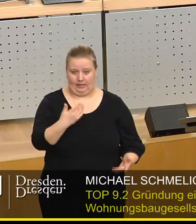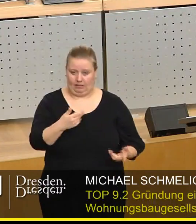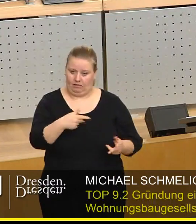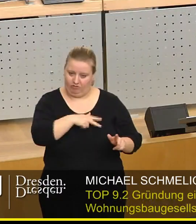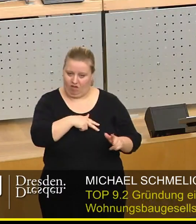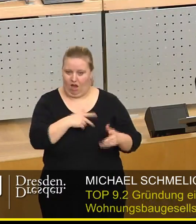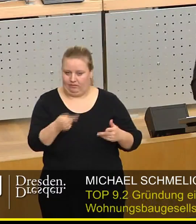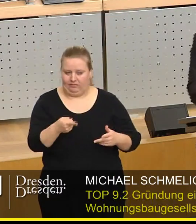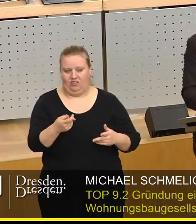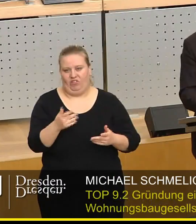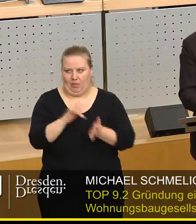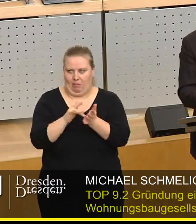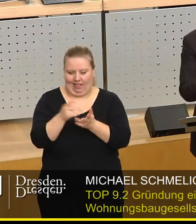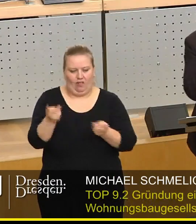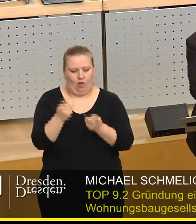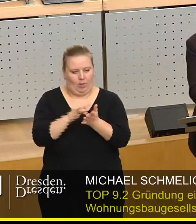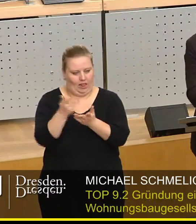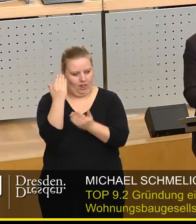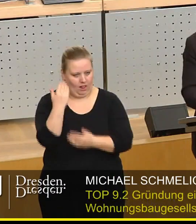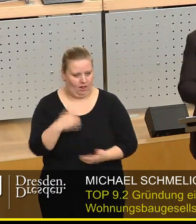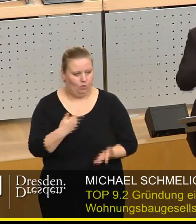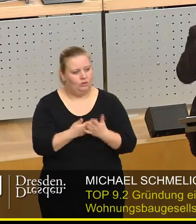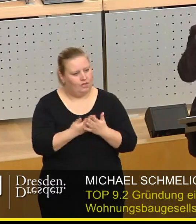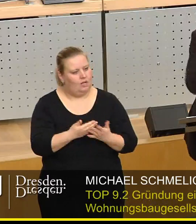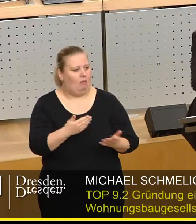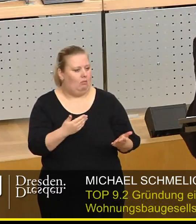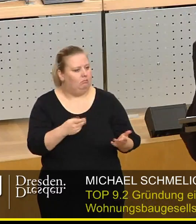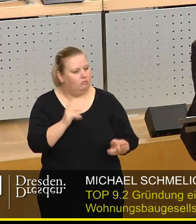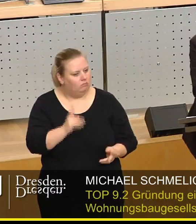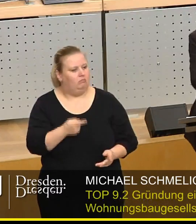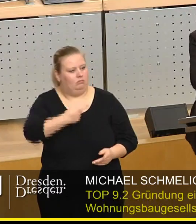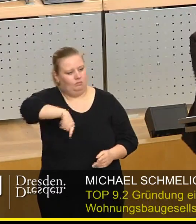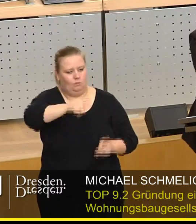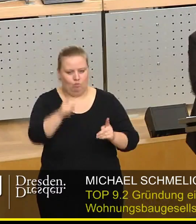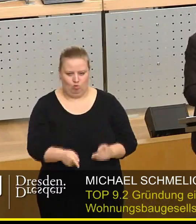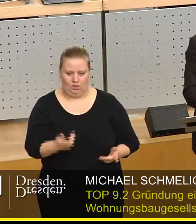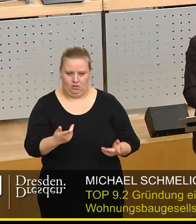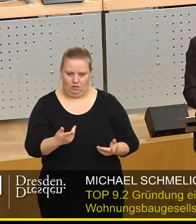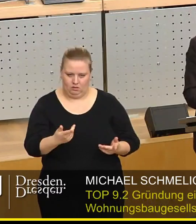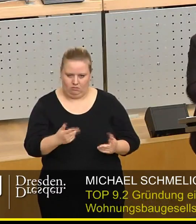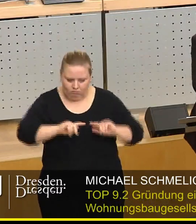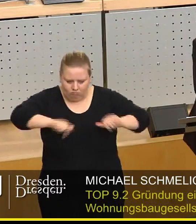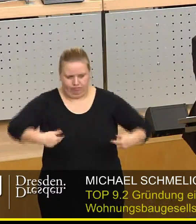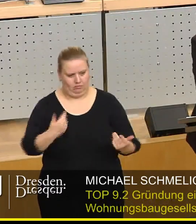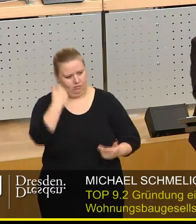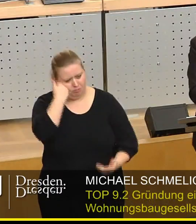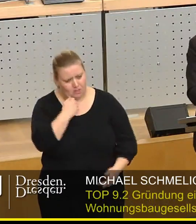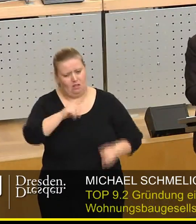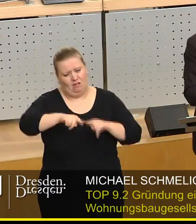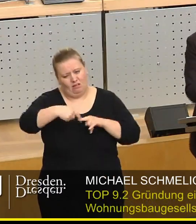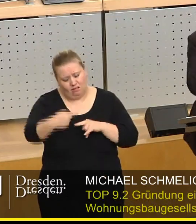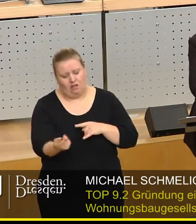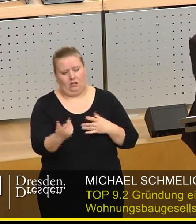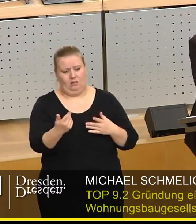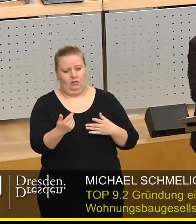die am Ende sozusagen diese Mittel abrufen. Und von daher sage ich mal, wir müssen das Instrument in die Hand nehmen. Lassen Sie uns dann im